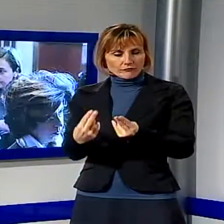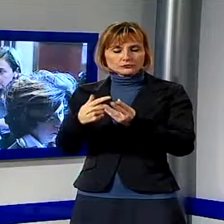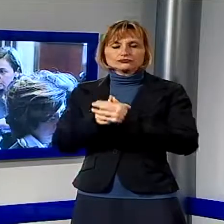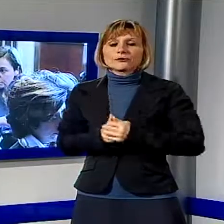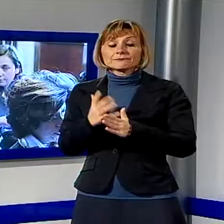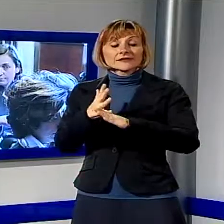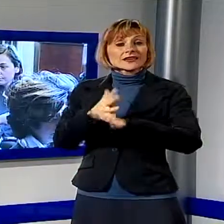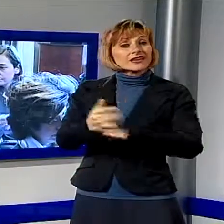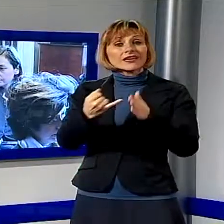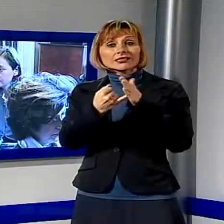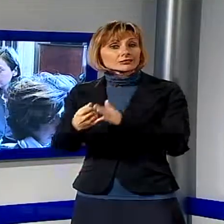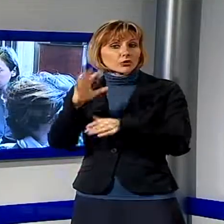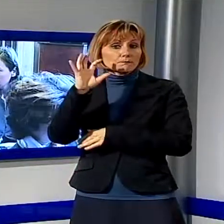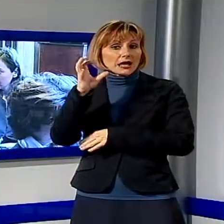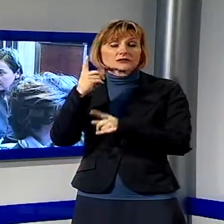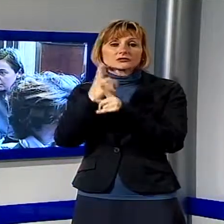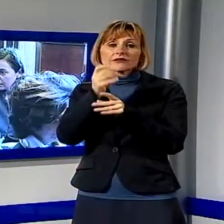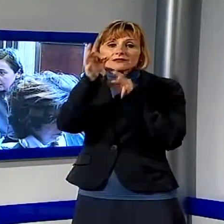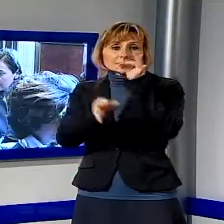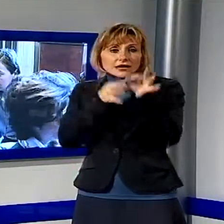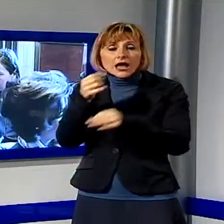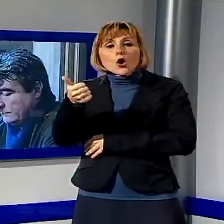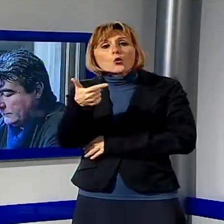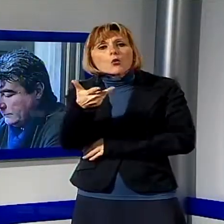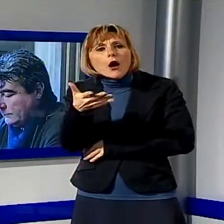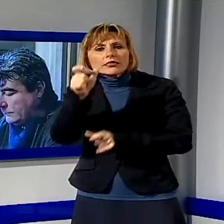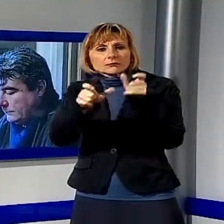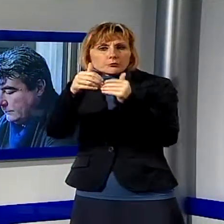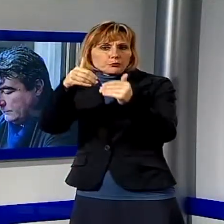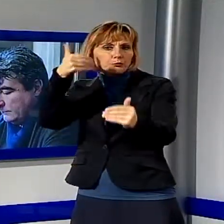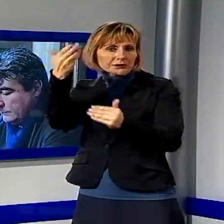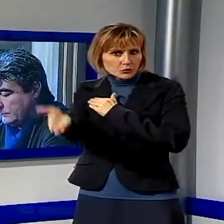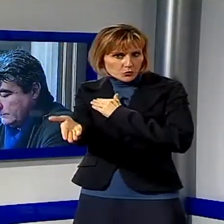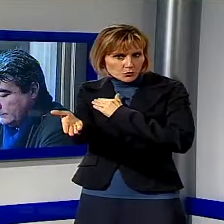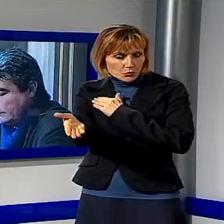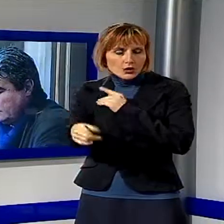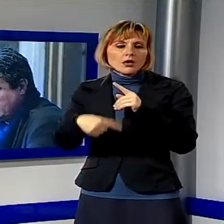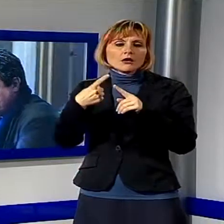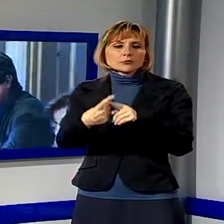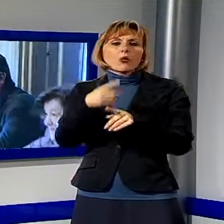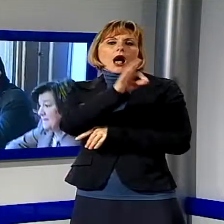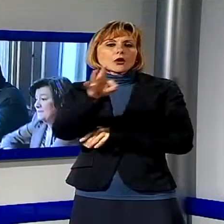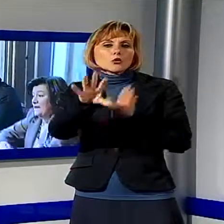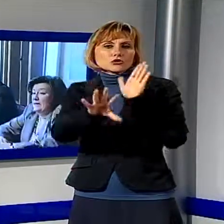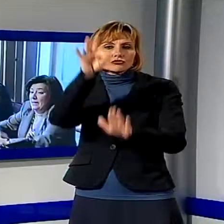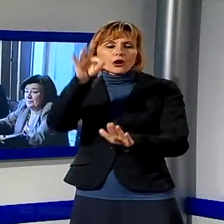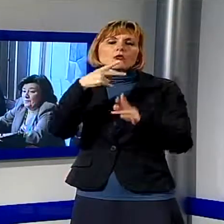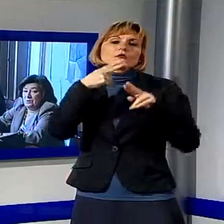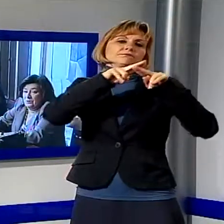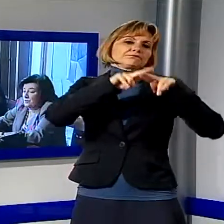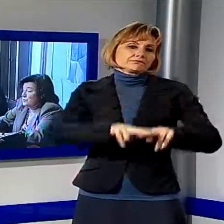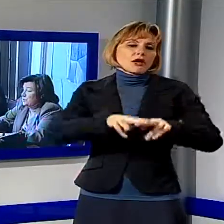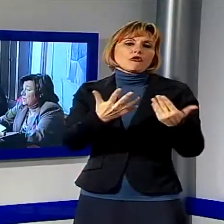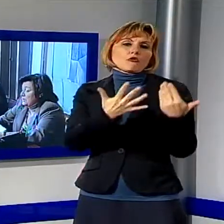provincia deve indicare quale sarà la dotazione di organico di cui necessita per le funzioni che le rimarranno assegnate e quali saranno quindi gli